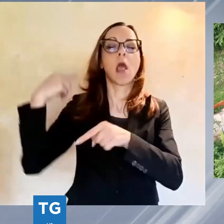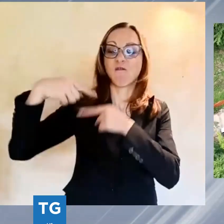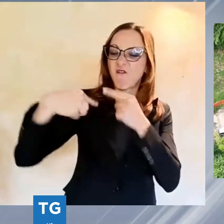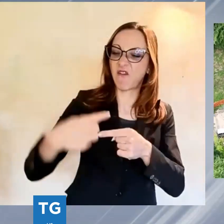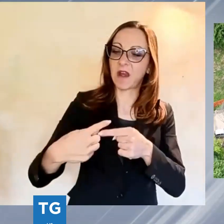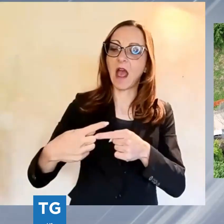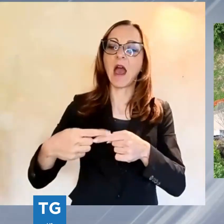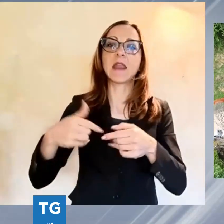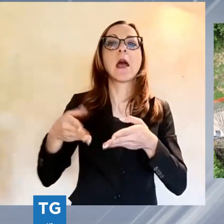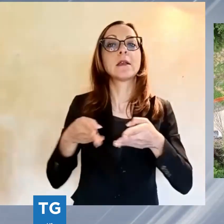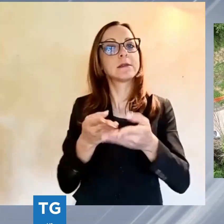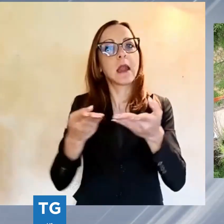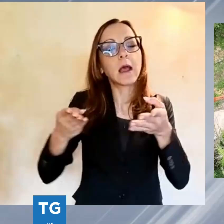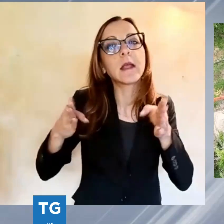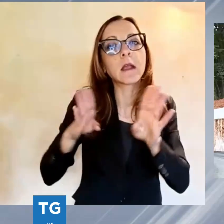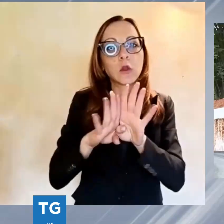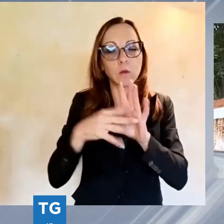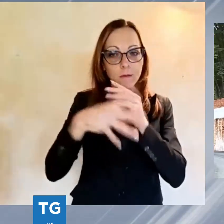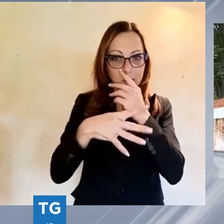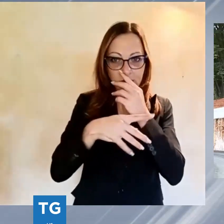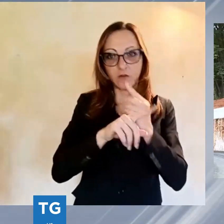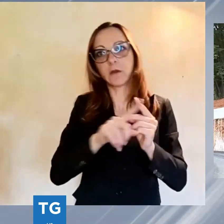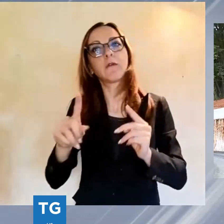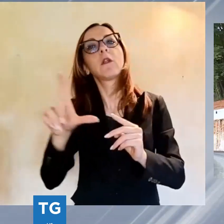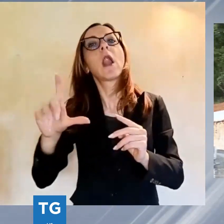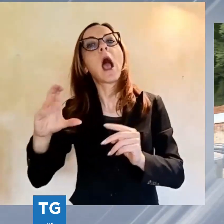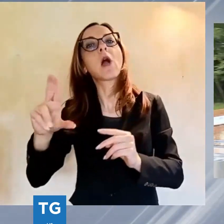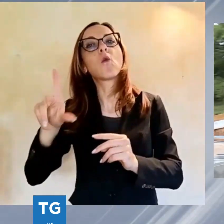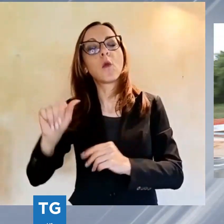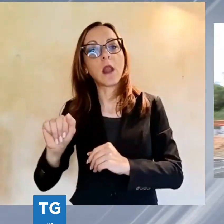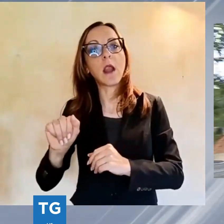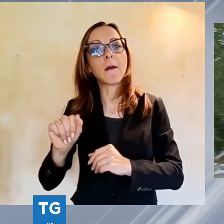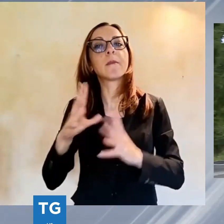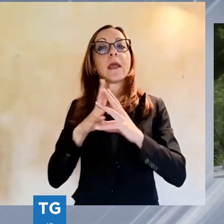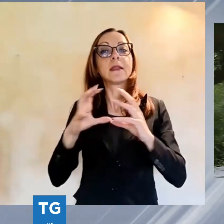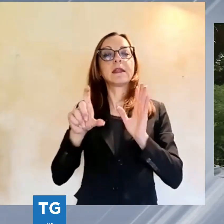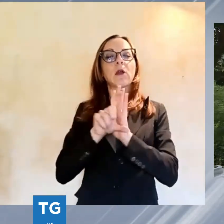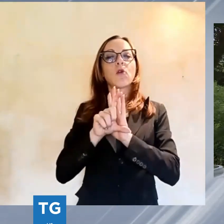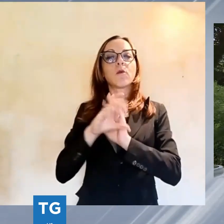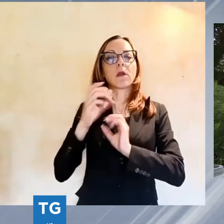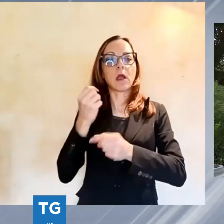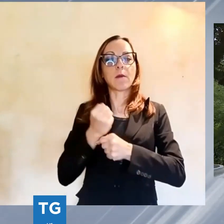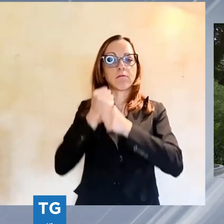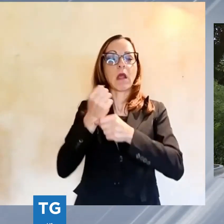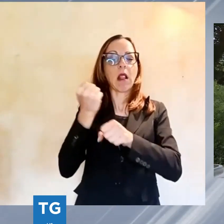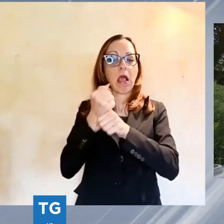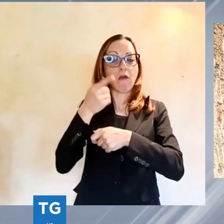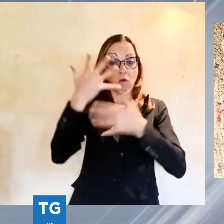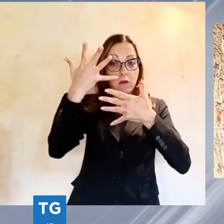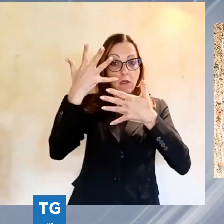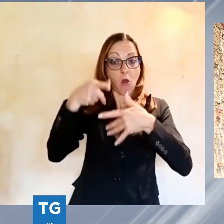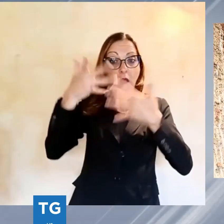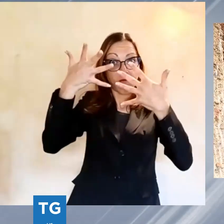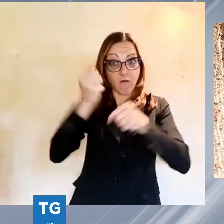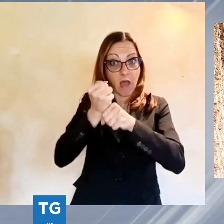tra Monteggiri e Laculla, la ditta incaricata dal comune di Camaiore ha terminato i lavori per la realizzazione della corsia,